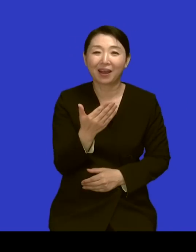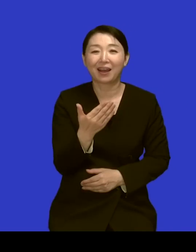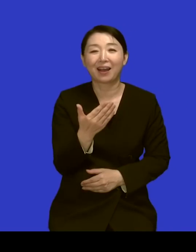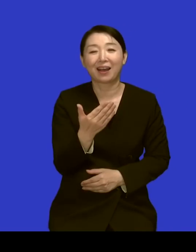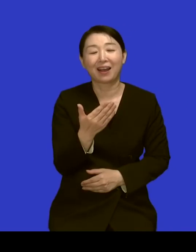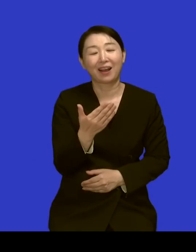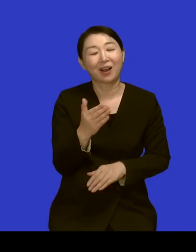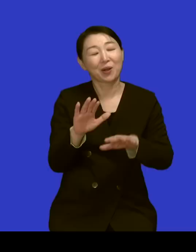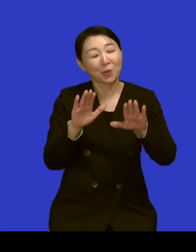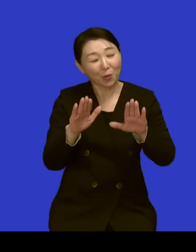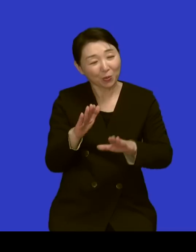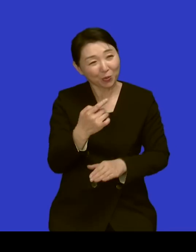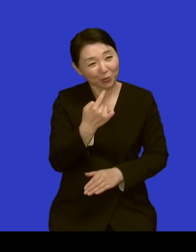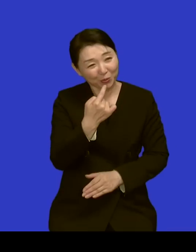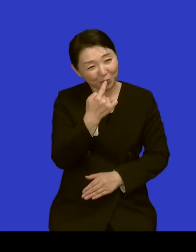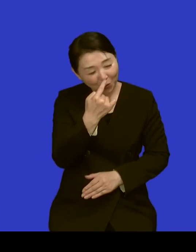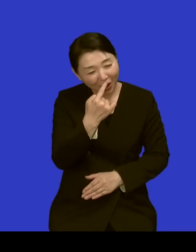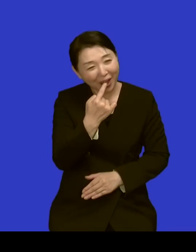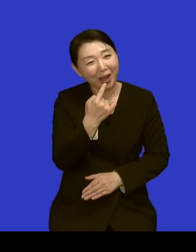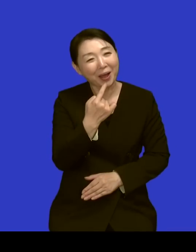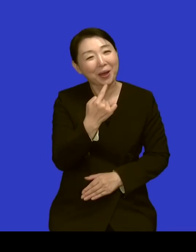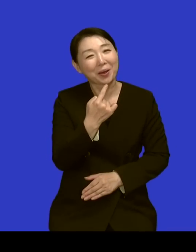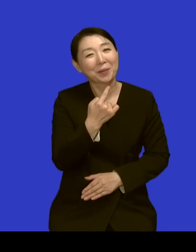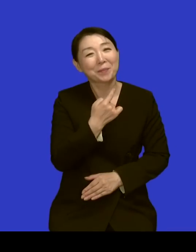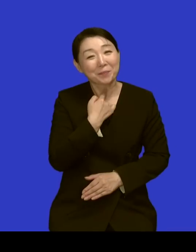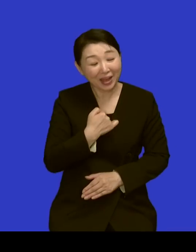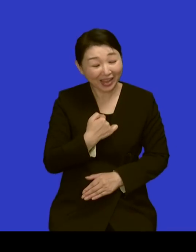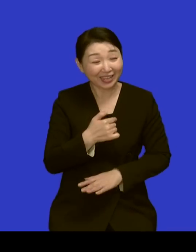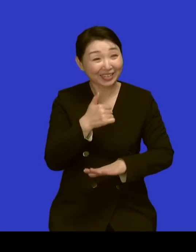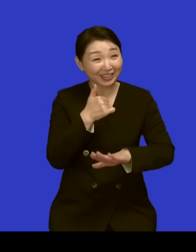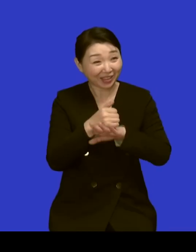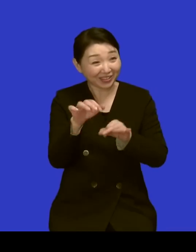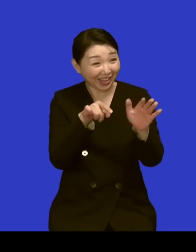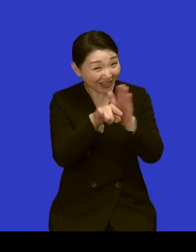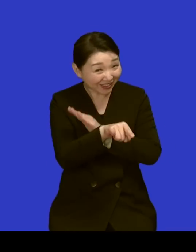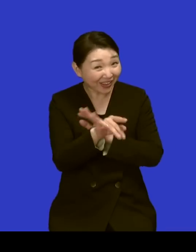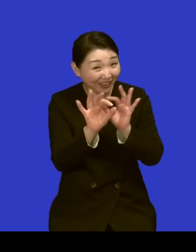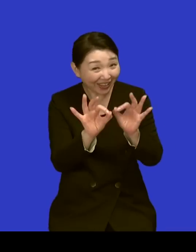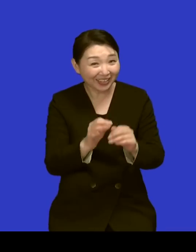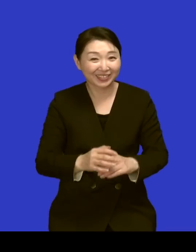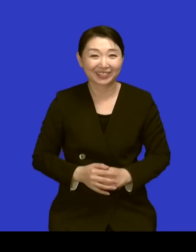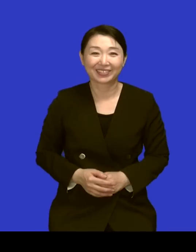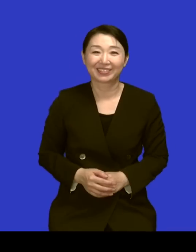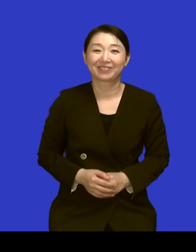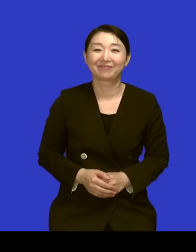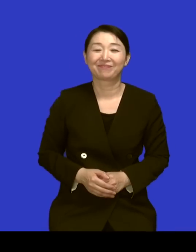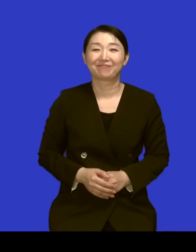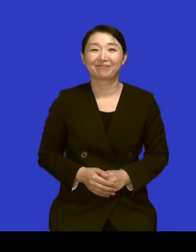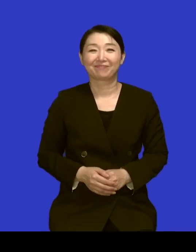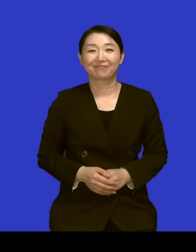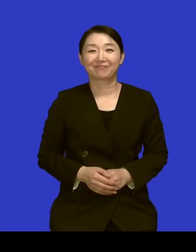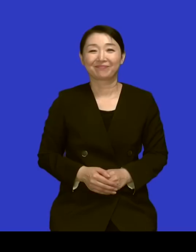좋은 모델을 봤습니다 감사합니다 대신 네가 일단 갈게요 네 철이 없으면 그래요 네 전 오늘